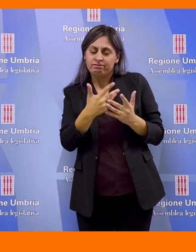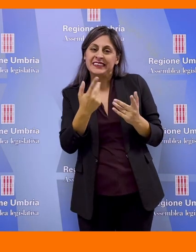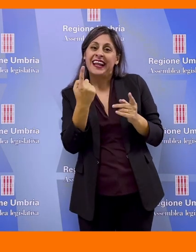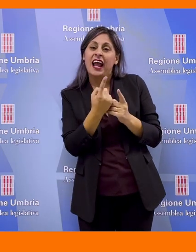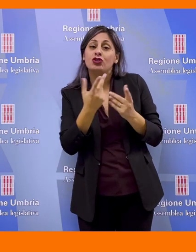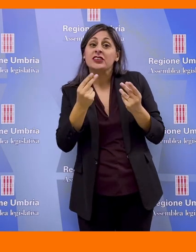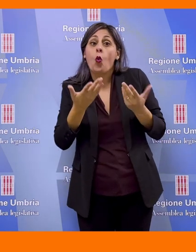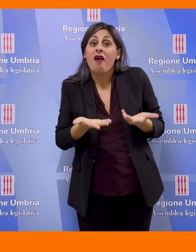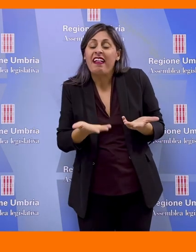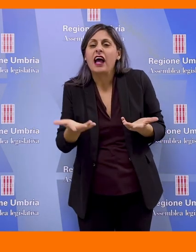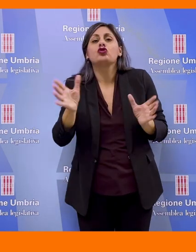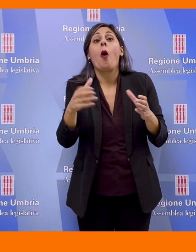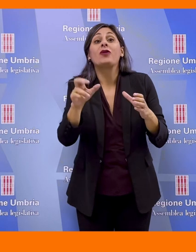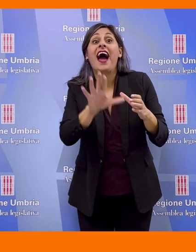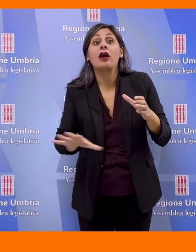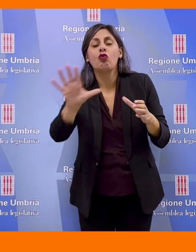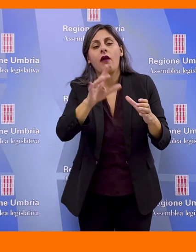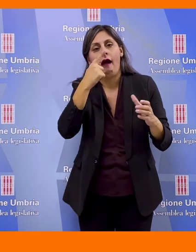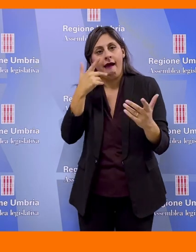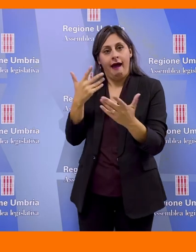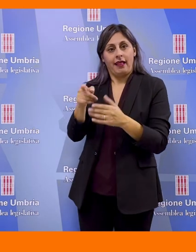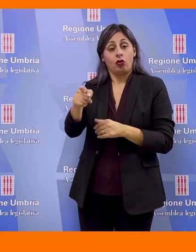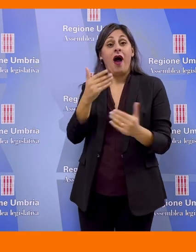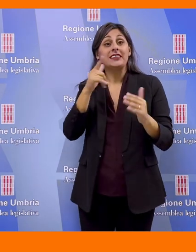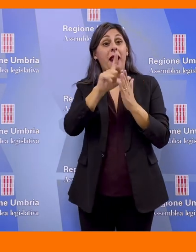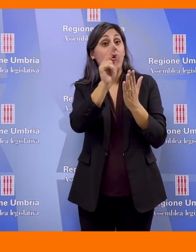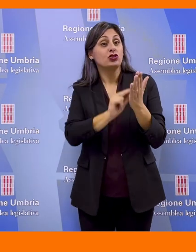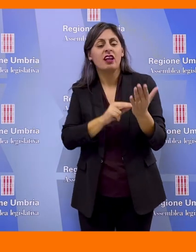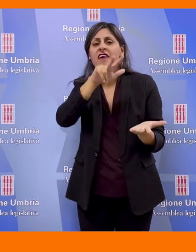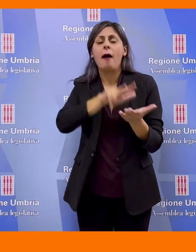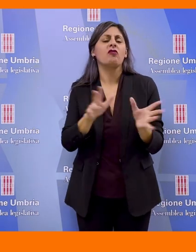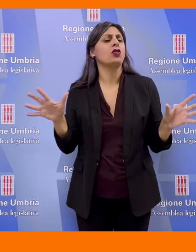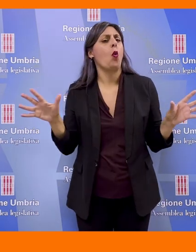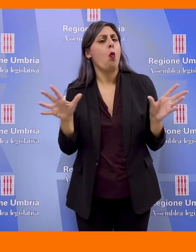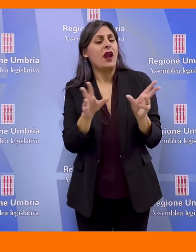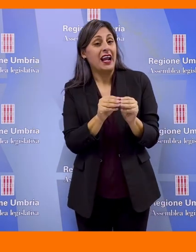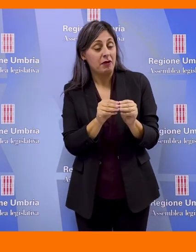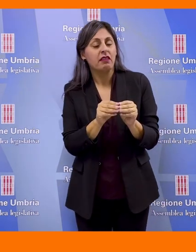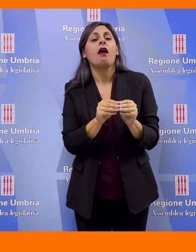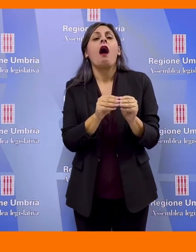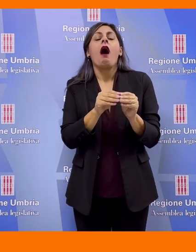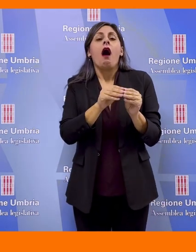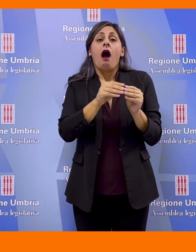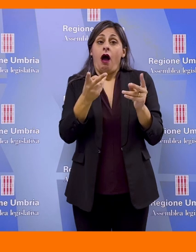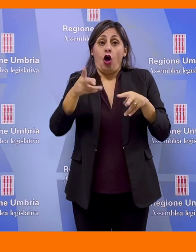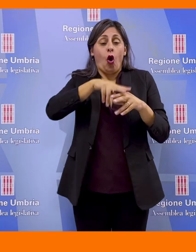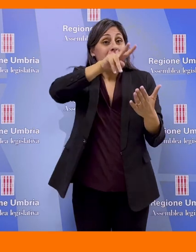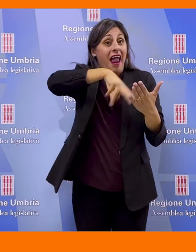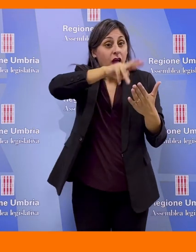alle nuove esigenze della comunità regionale. L'Assemblea legislativa ha infatti approvato all'unanimità ed in doppia lettura la nuova legge